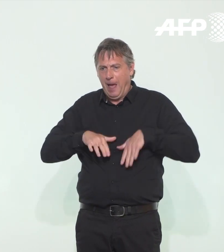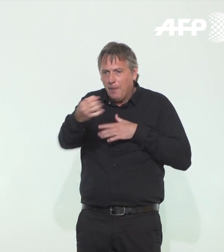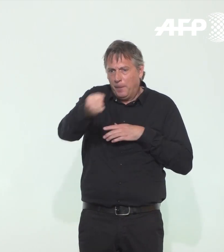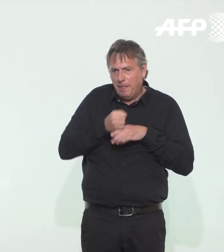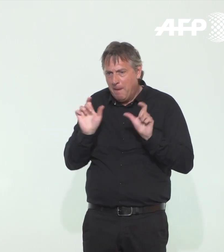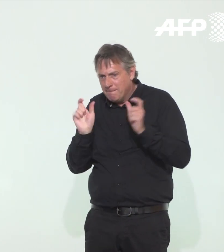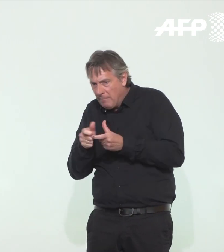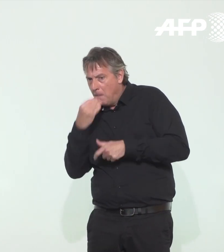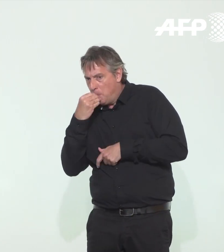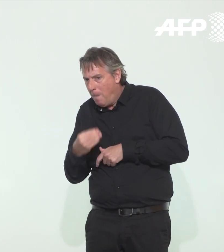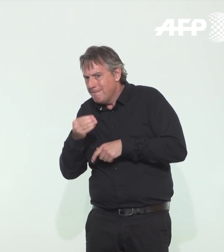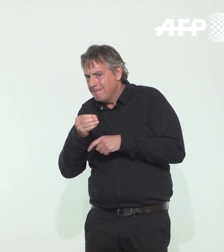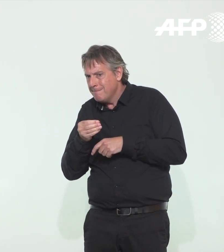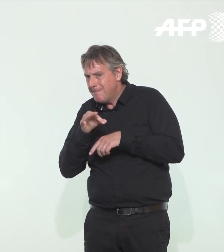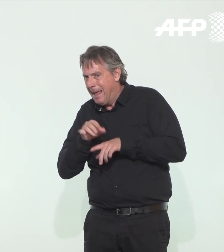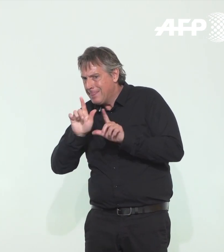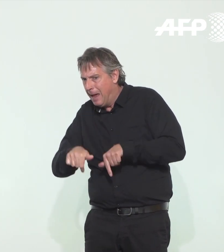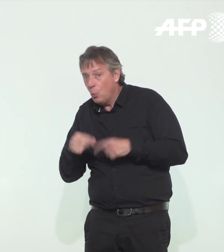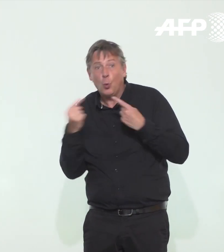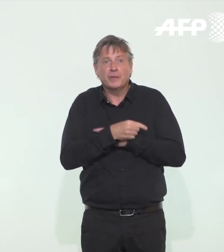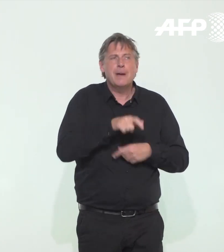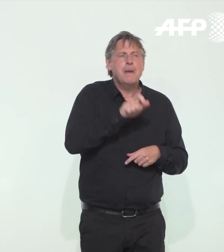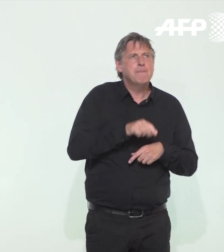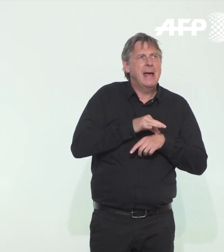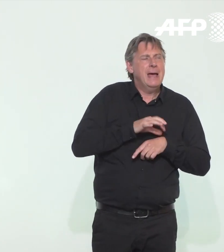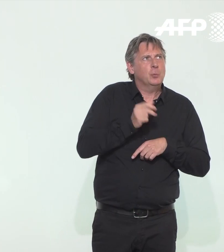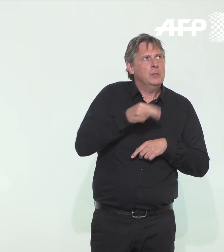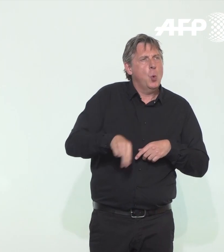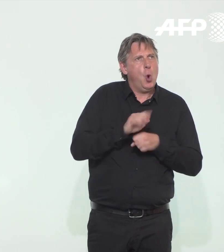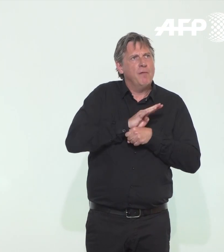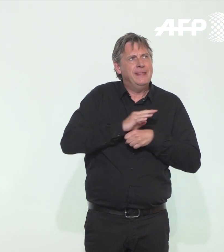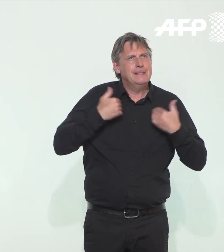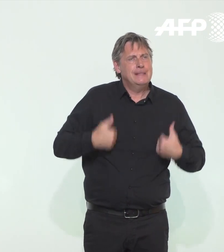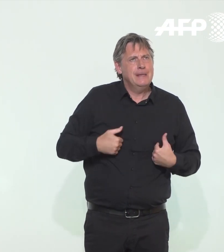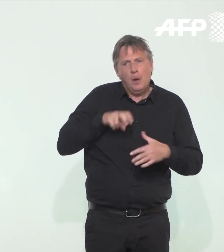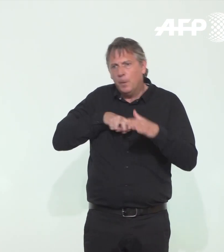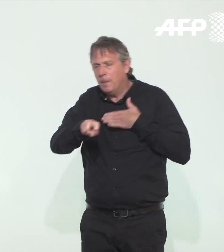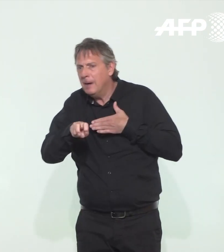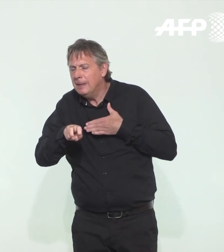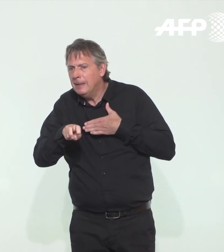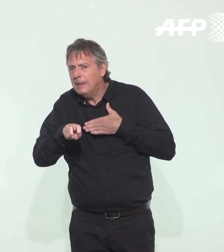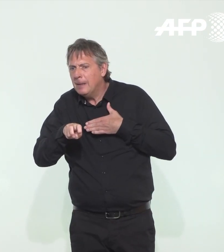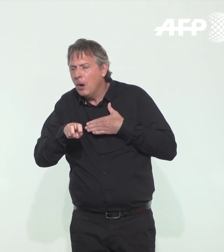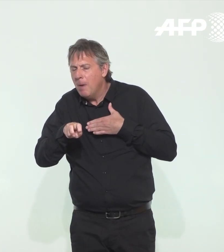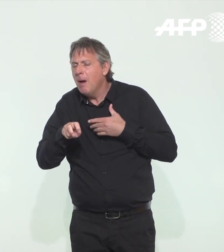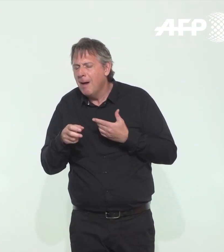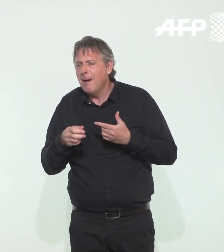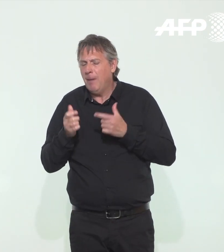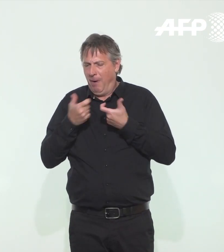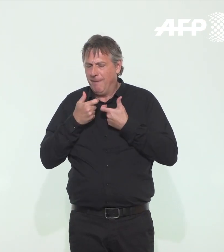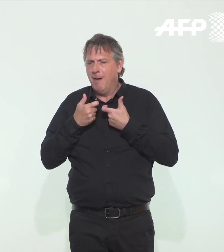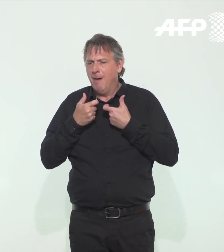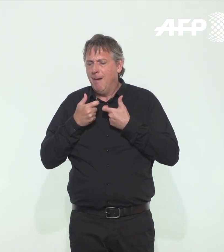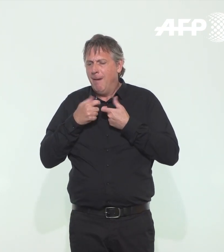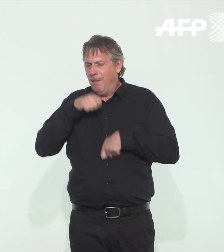« Est-ce que je ne suis pas malade du Covid ? » Et jusqu'au moment où vous avez le résultat, globalement, il faut 48 heures. Et tout le monde compte.